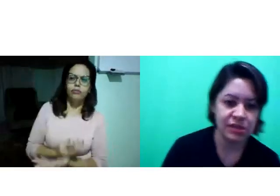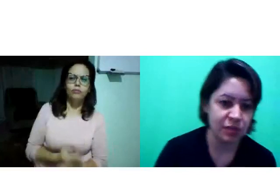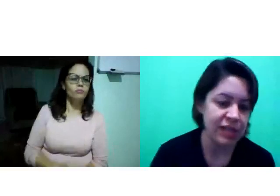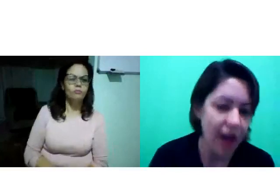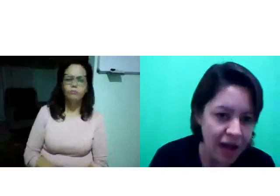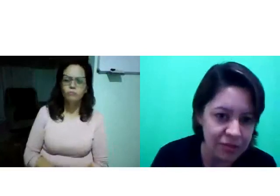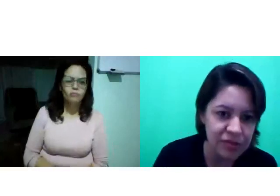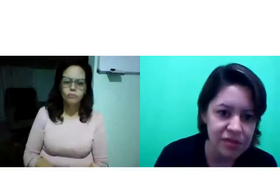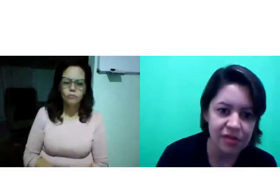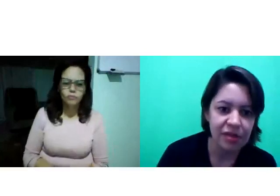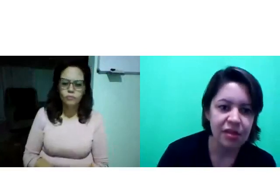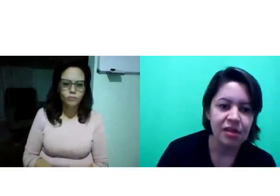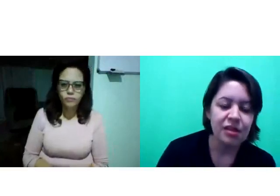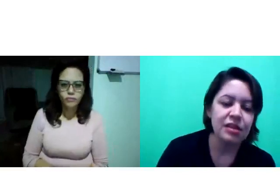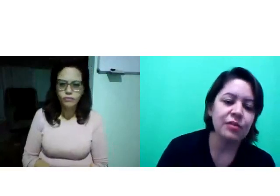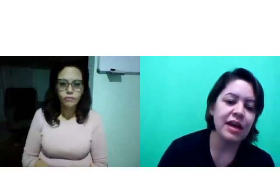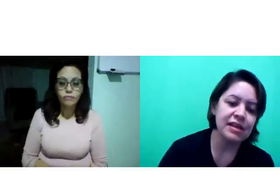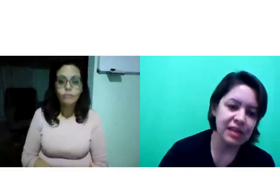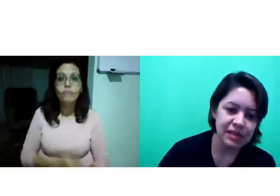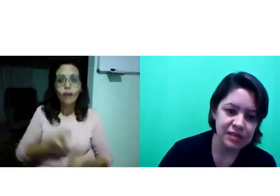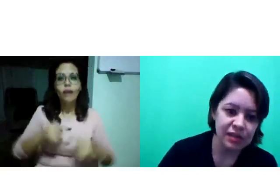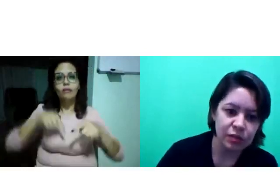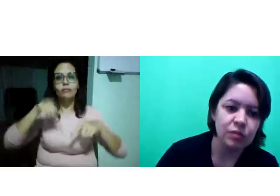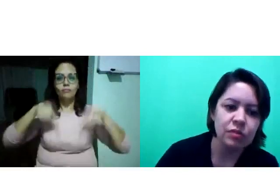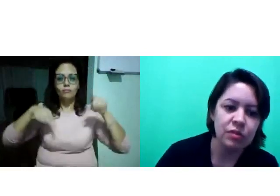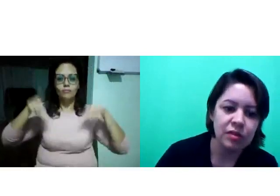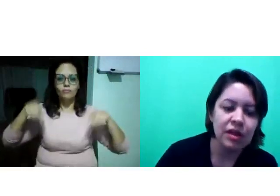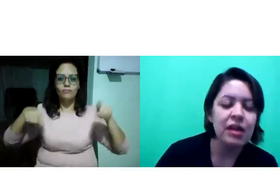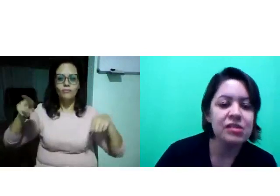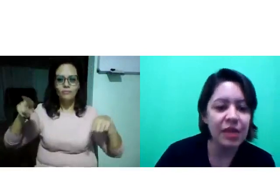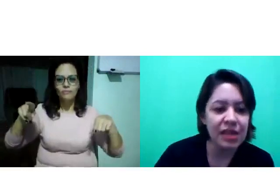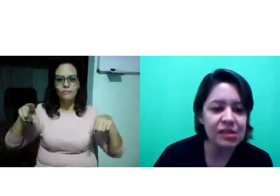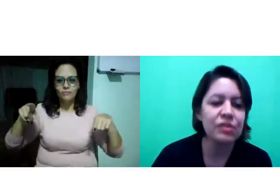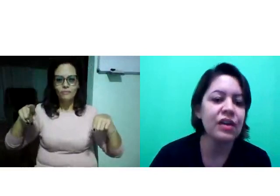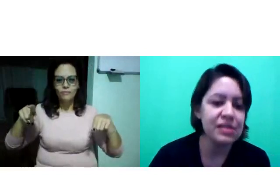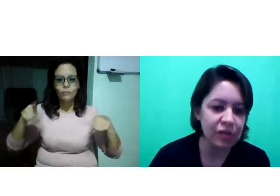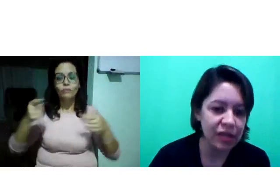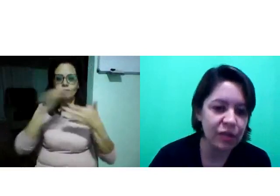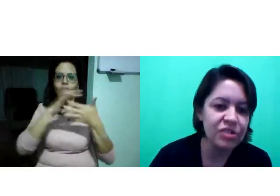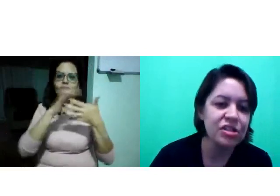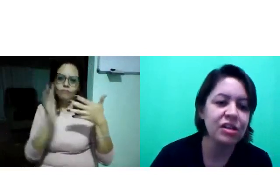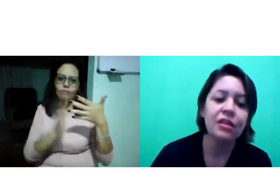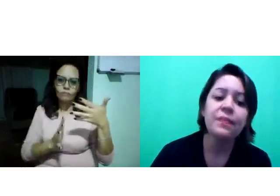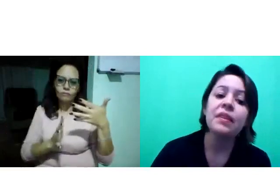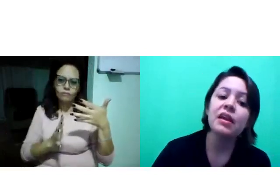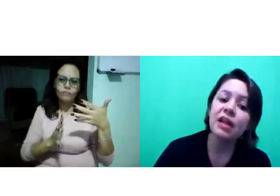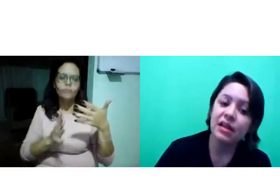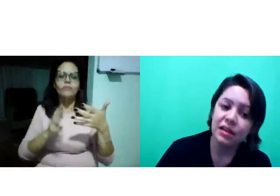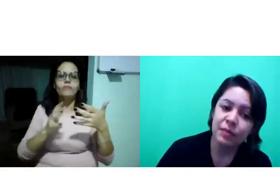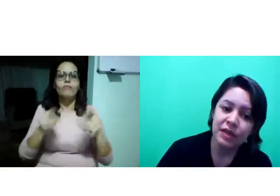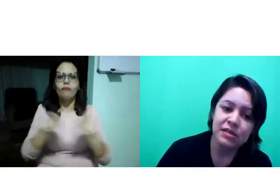certos e nós estamos errados? Não é essa a questão. Isso é uma questão de variação linguística.